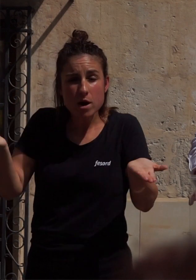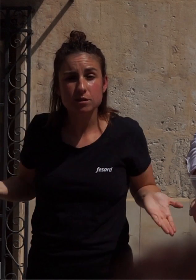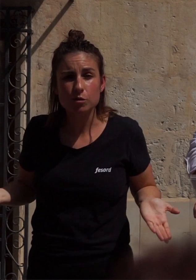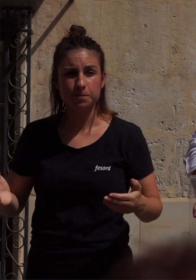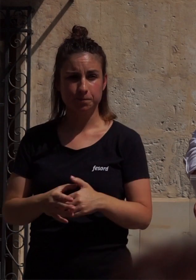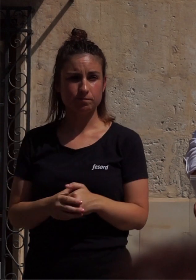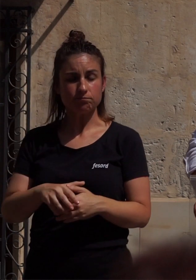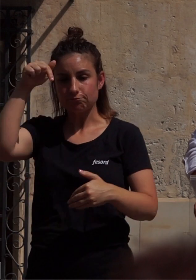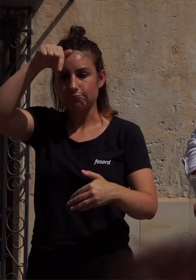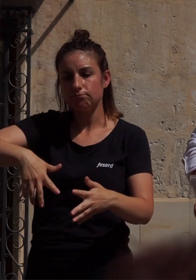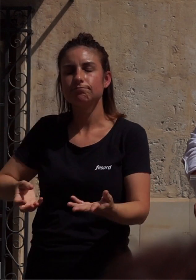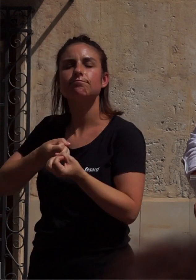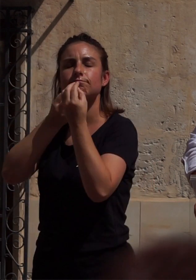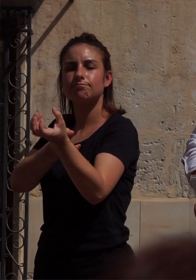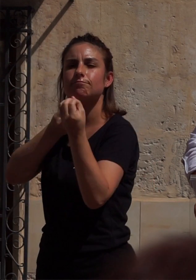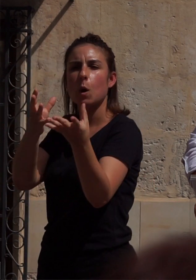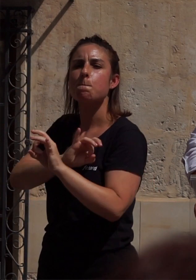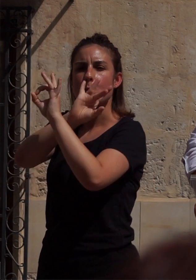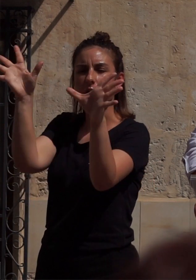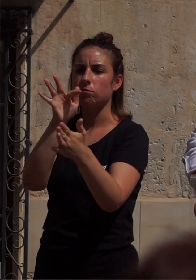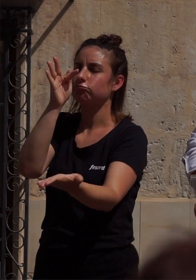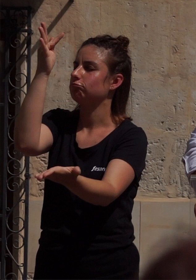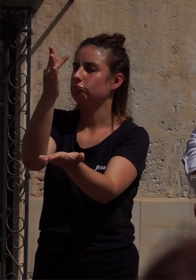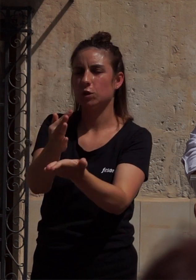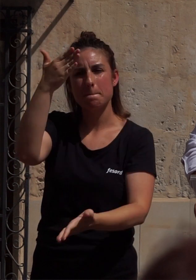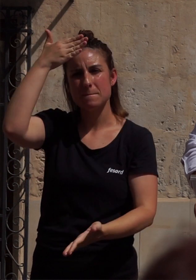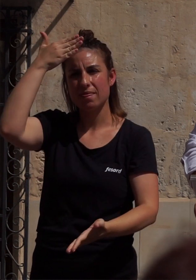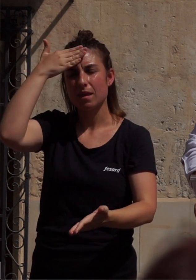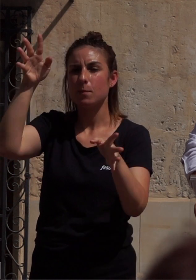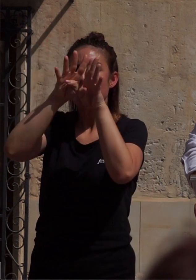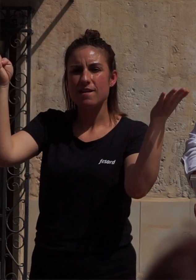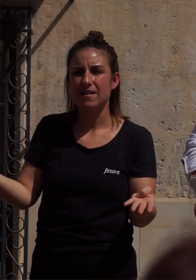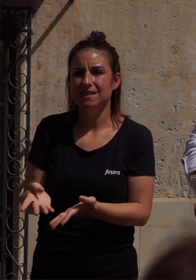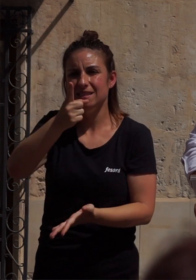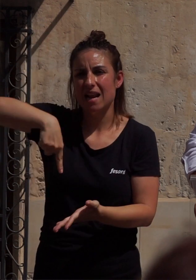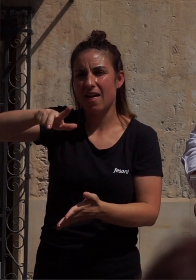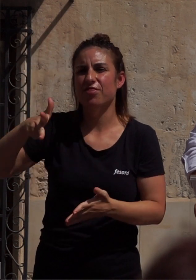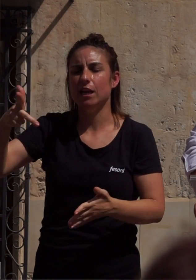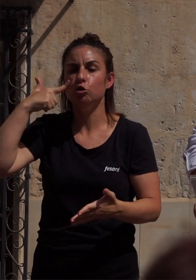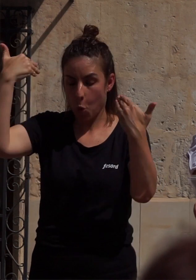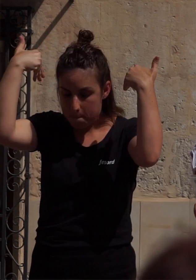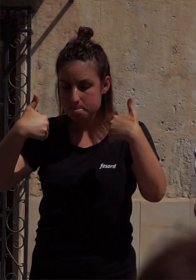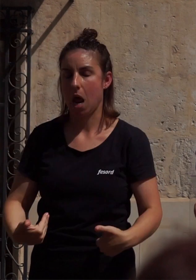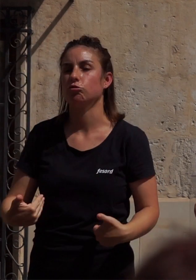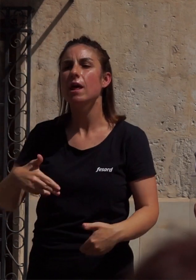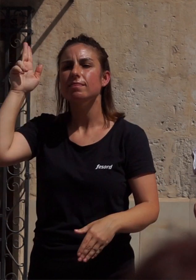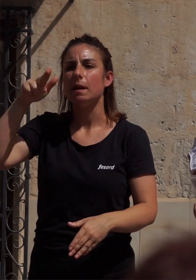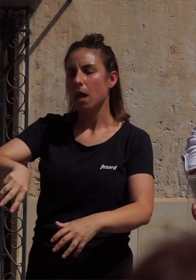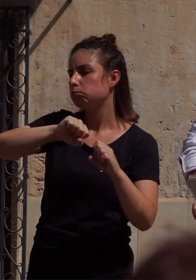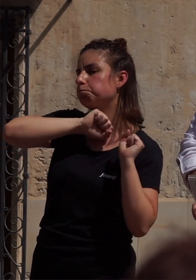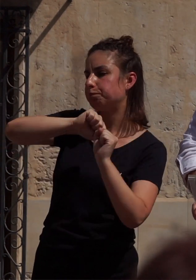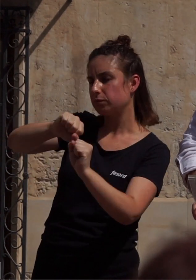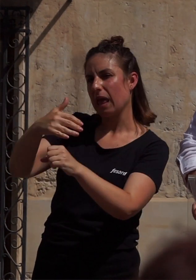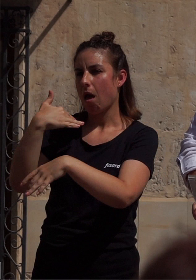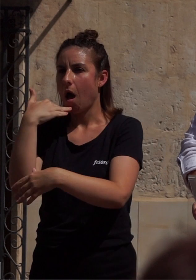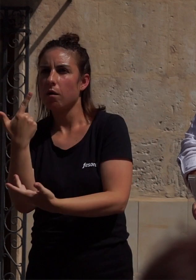manifestamos nuestro compromiso con el principio de la universalidad de los derechos humanos y rechazamos cualquier